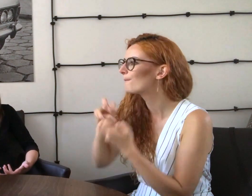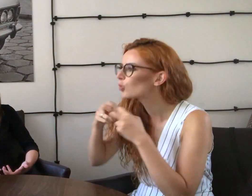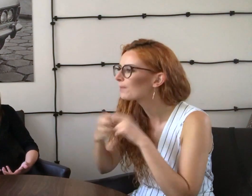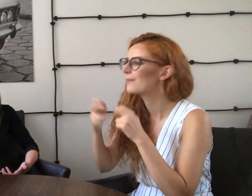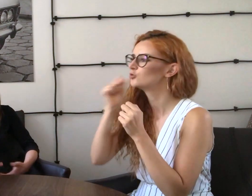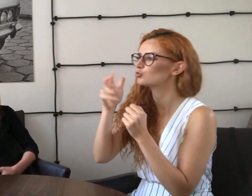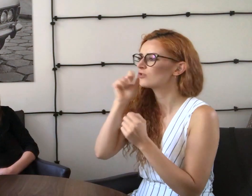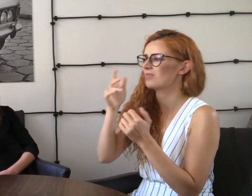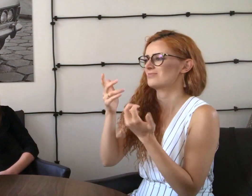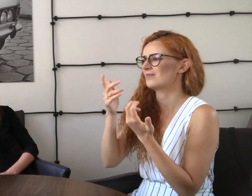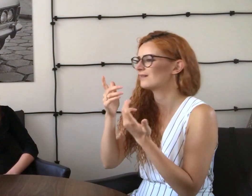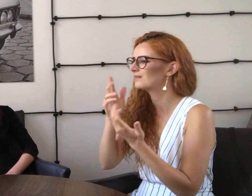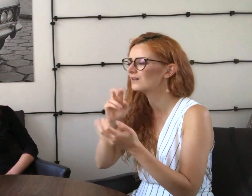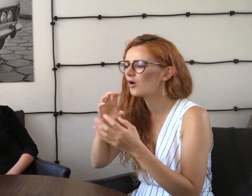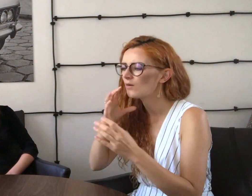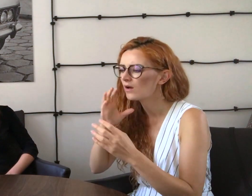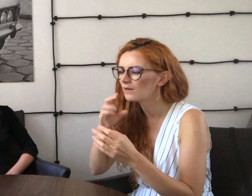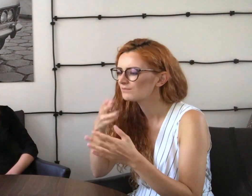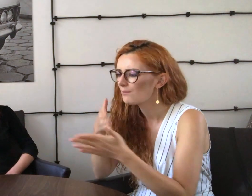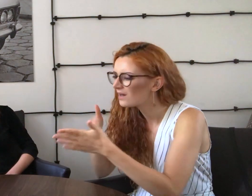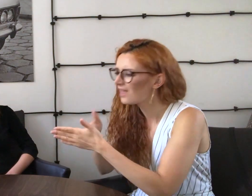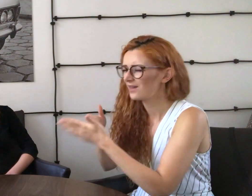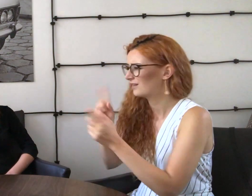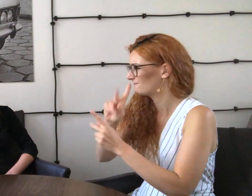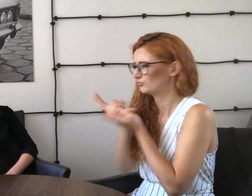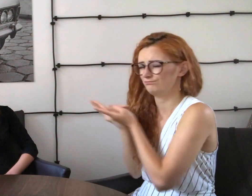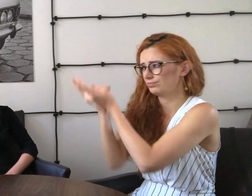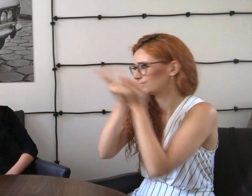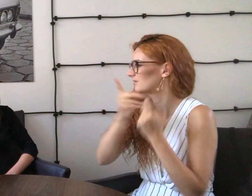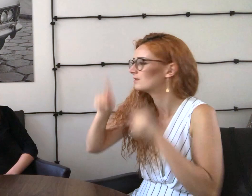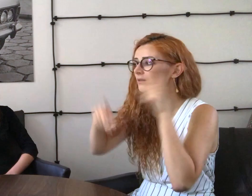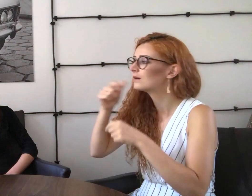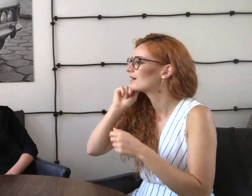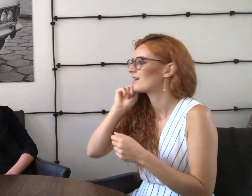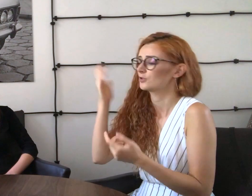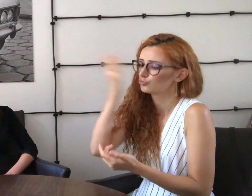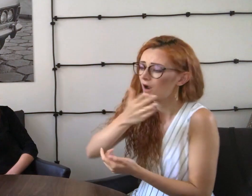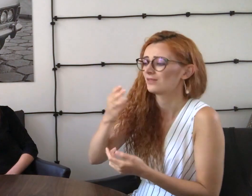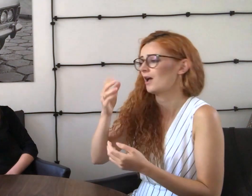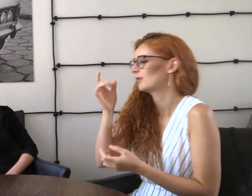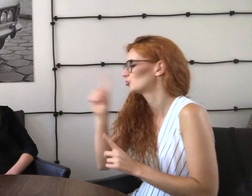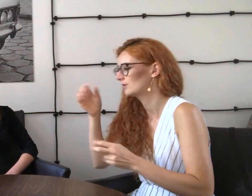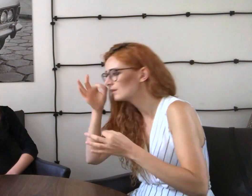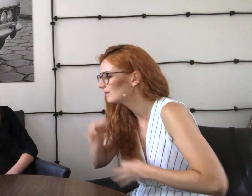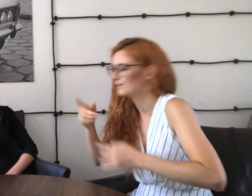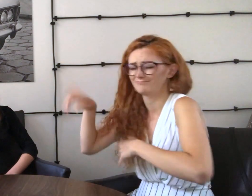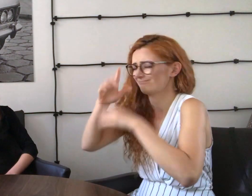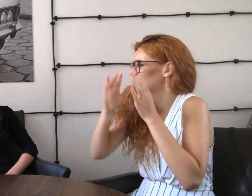z światem głuchych. Problemy codzienne, bariery, wszyscy mamy takie same. Nie ma znaczenia też, czy to jest